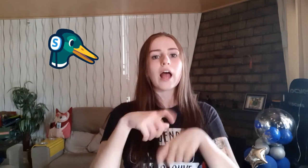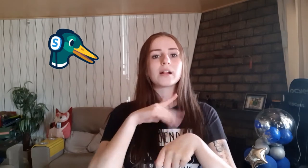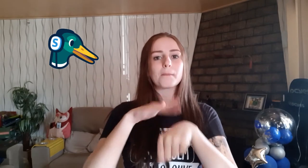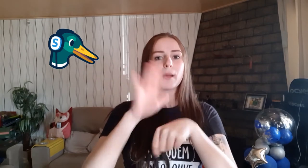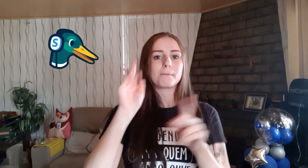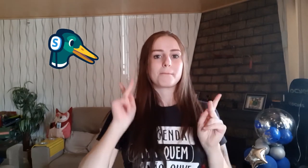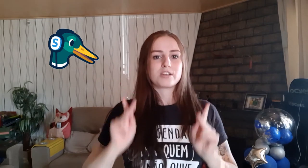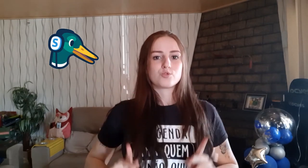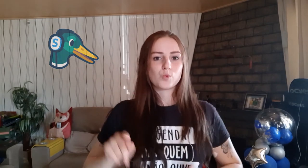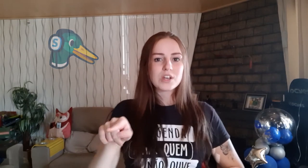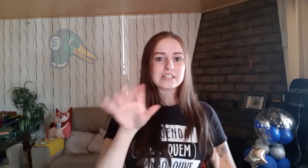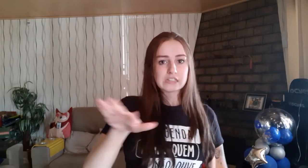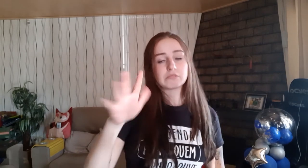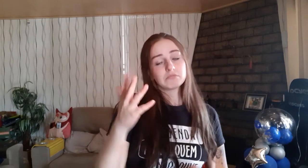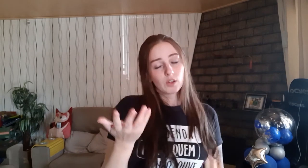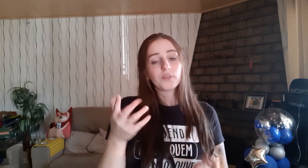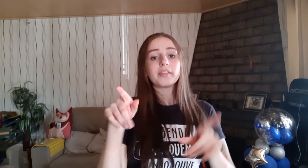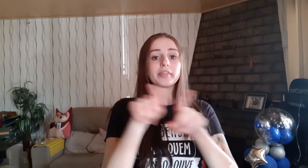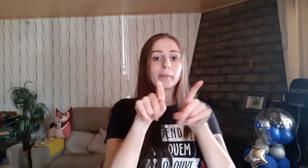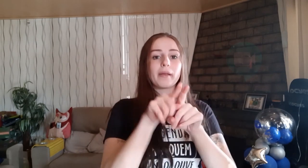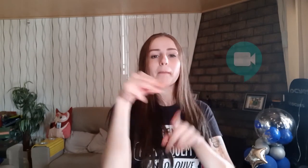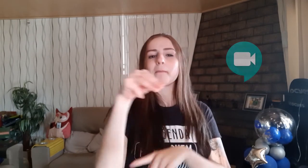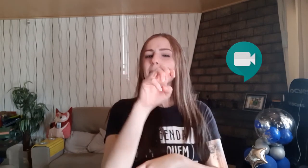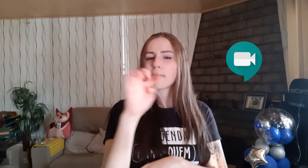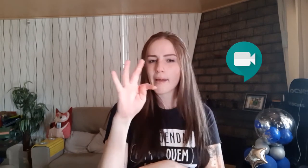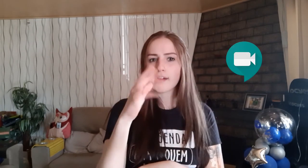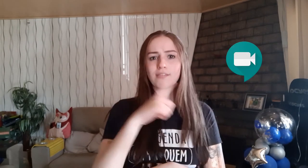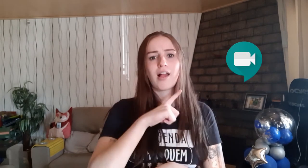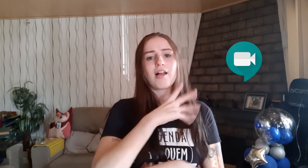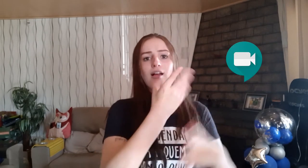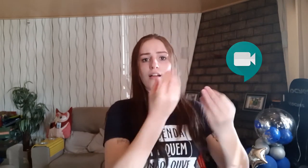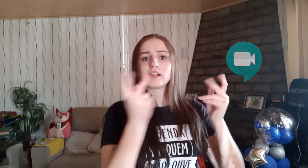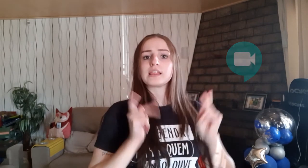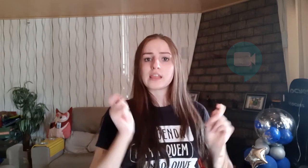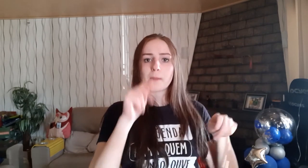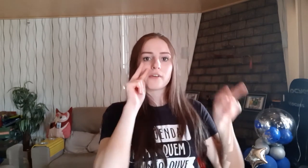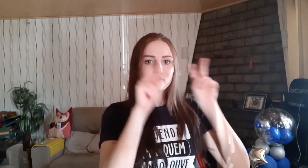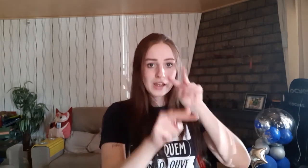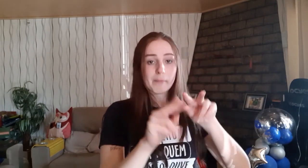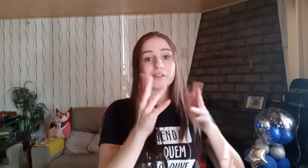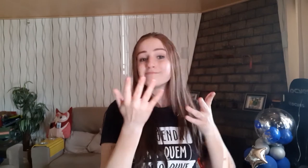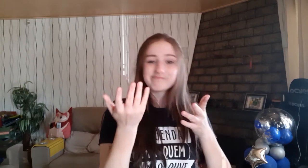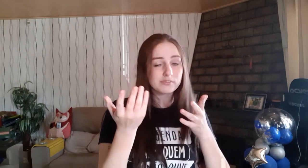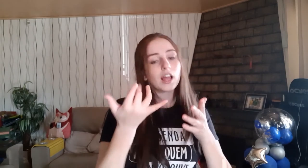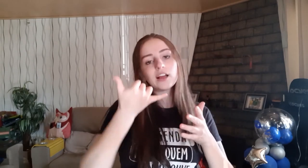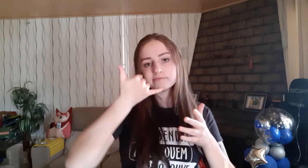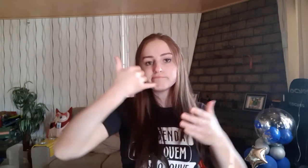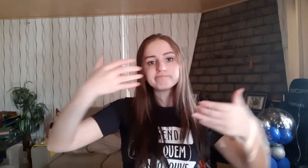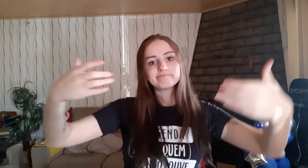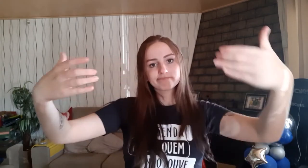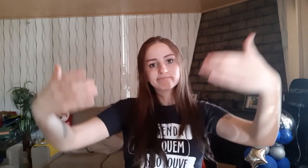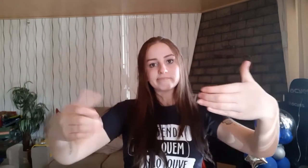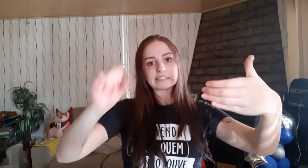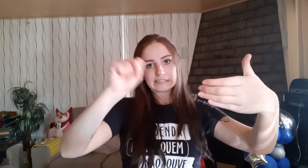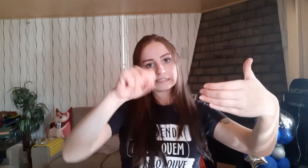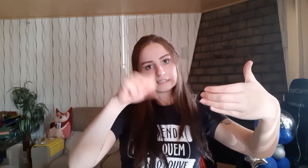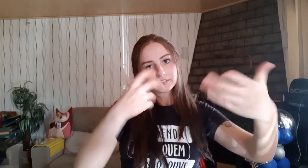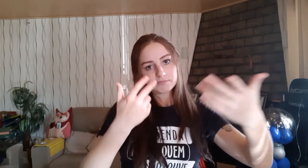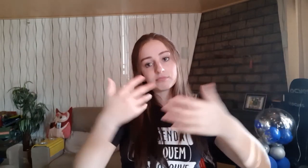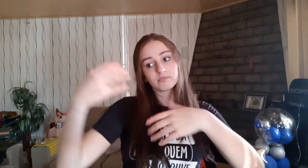é possível uma live com mais participantes assim também como o Google Meet que tem uma ótima visualização mas caso não